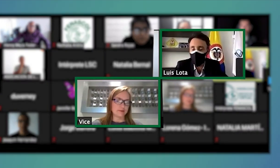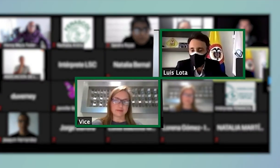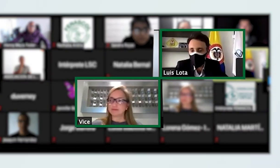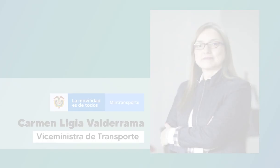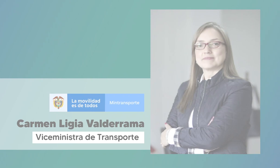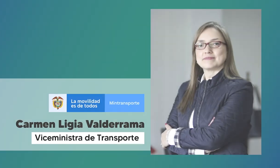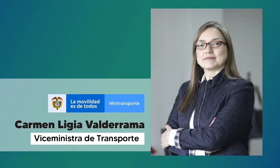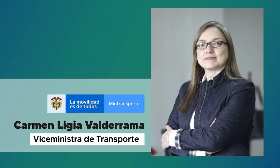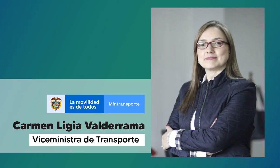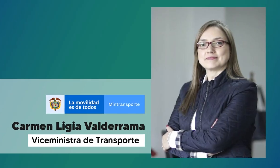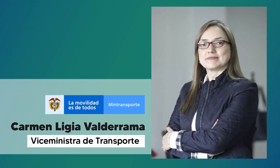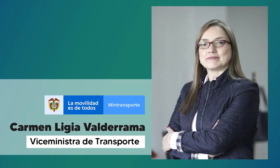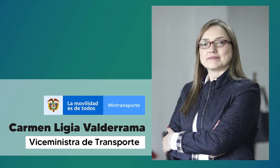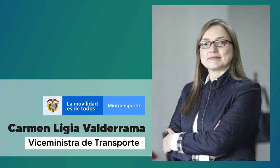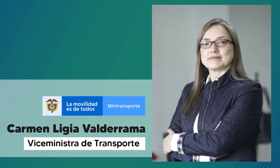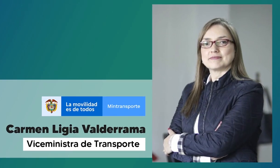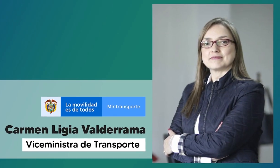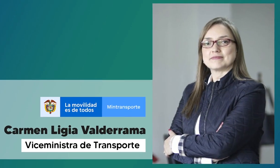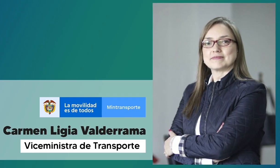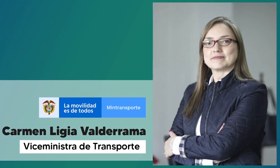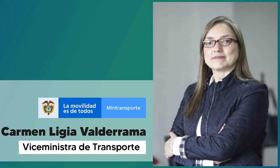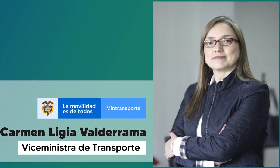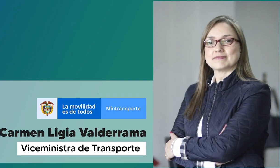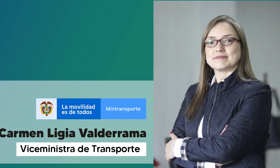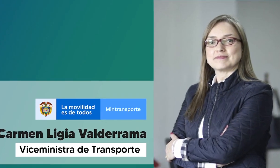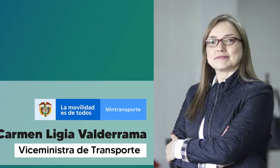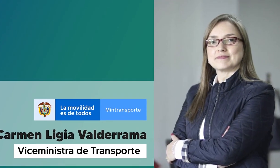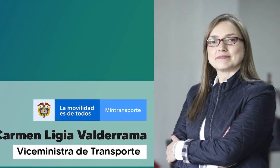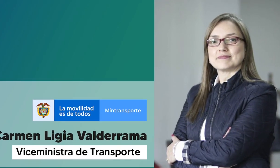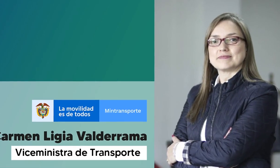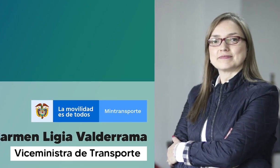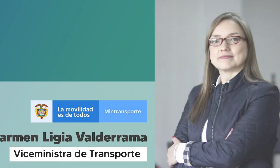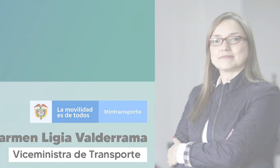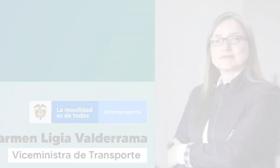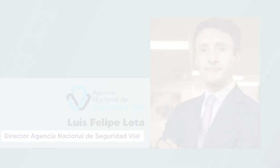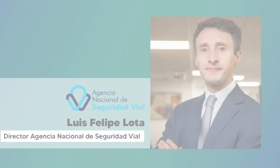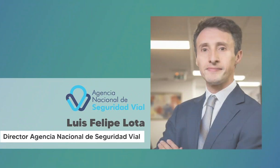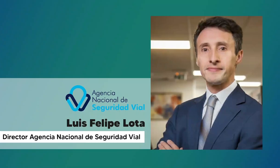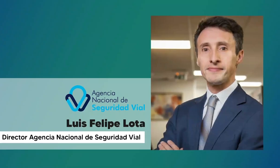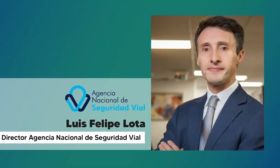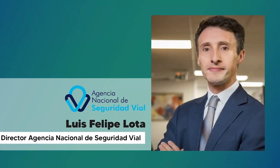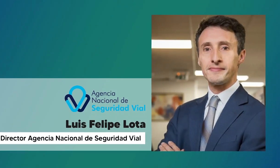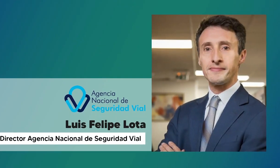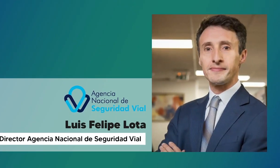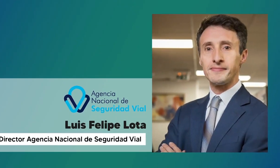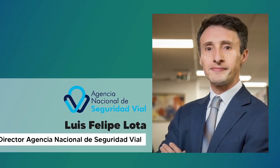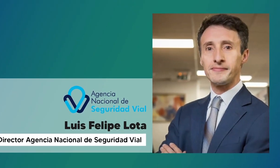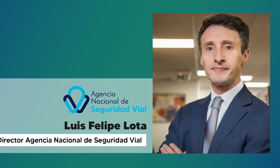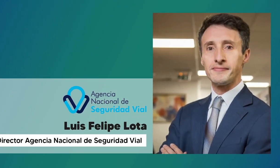Carmen Ligia Valderrama, Viceministra de Transporte. Luis Felipe Lota, Director de la